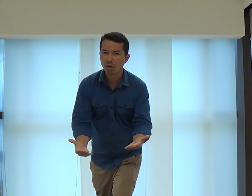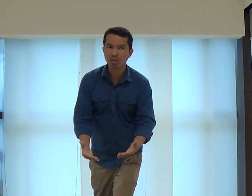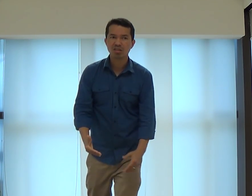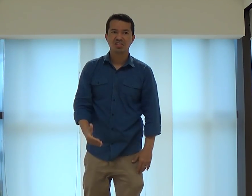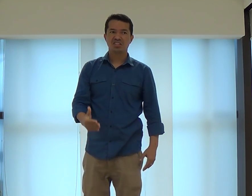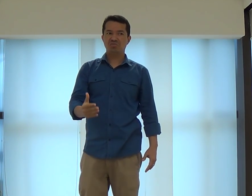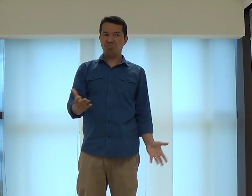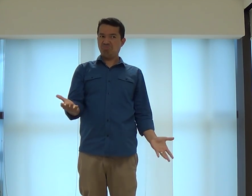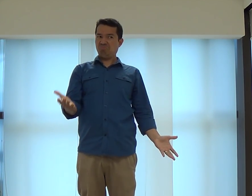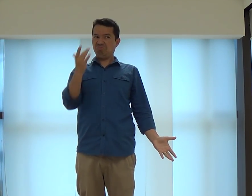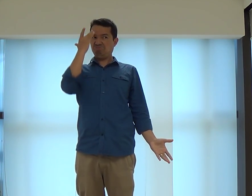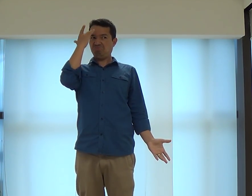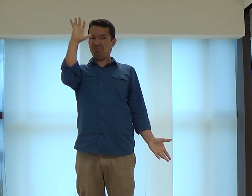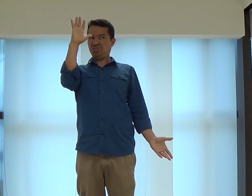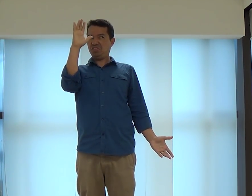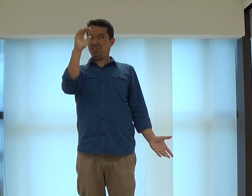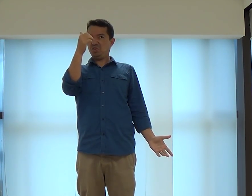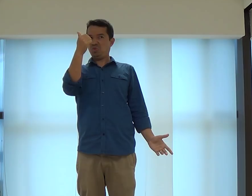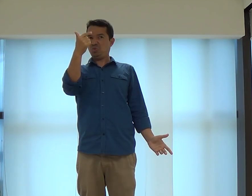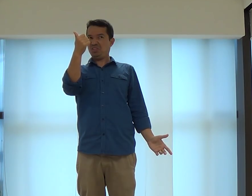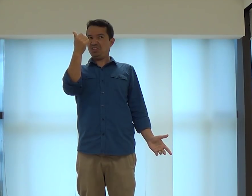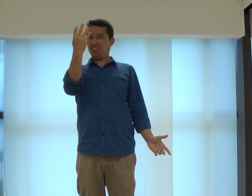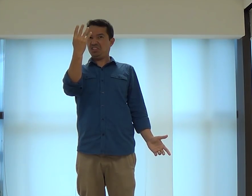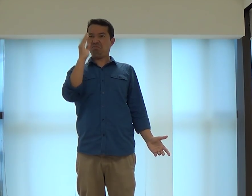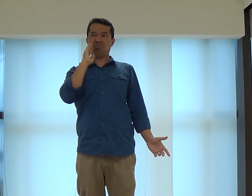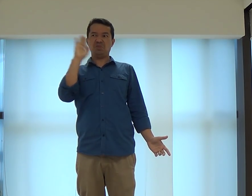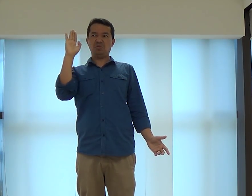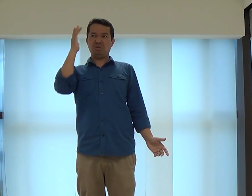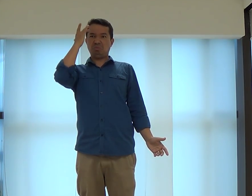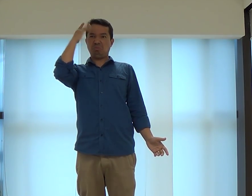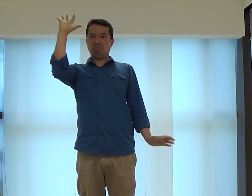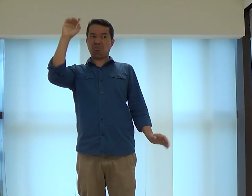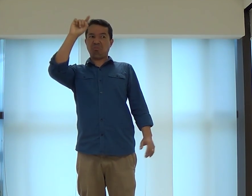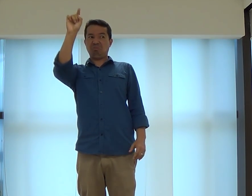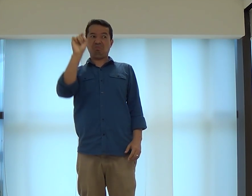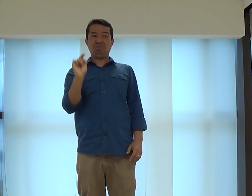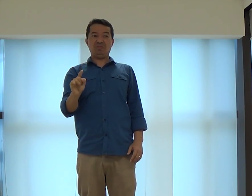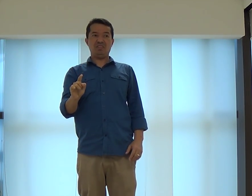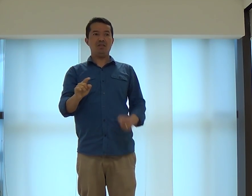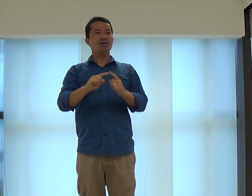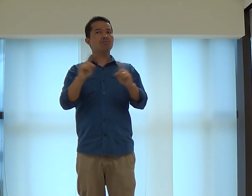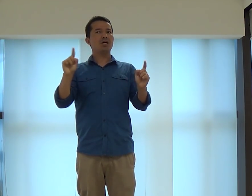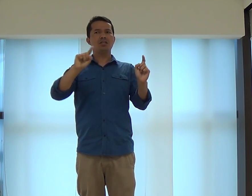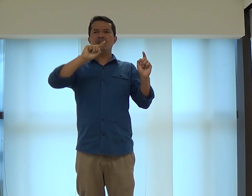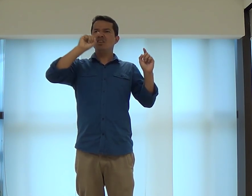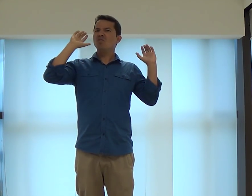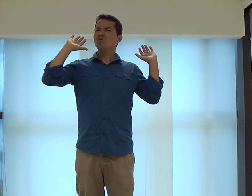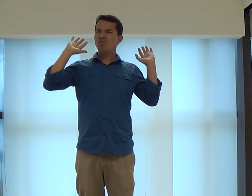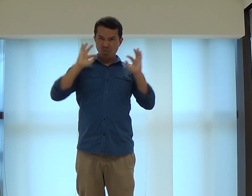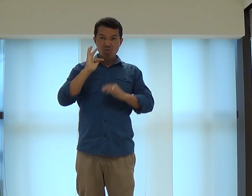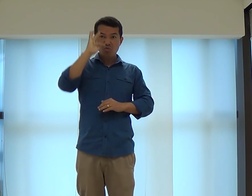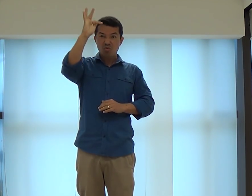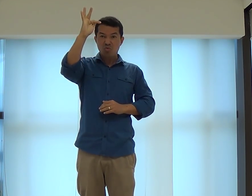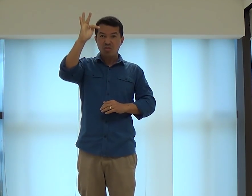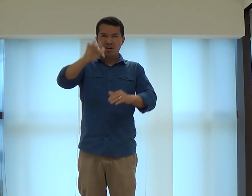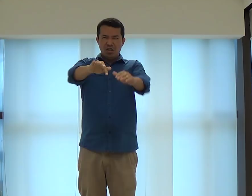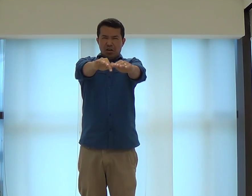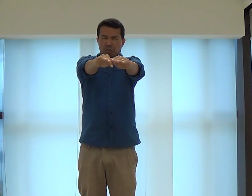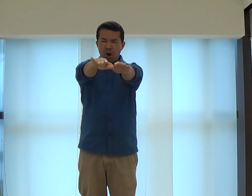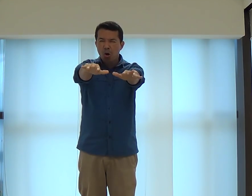hoje? Não sei, né? Quantas pessoas será que são? E